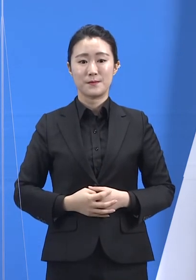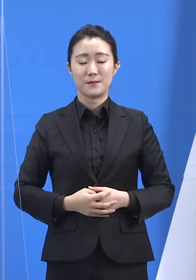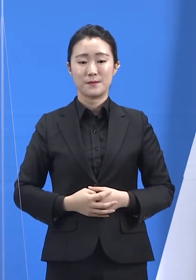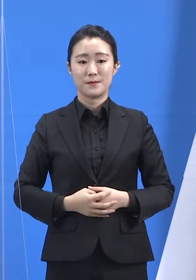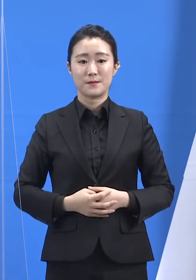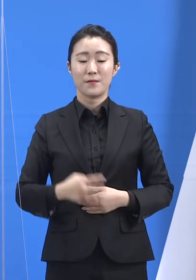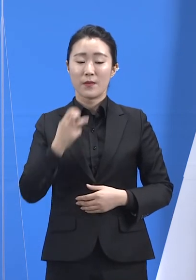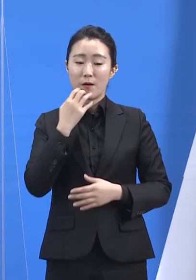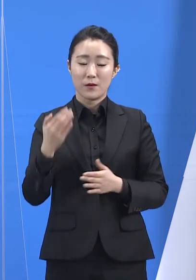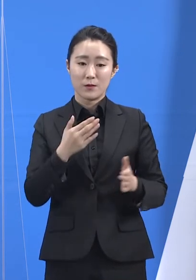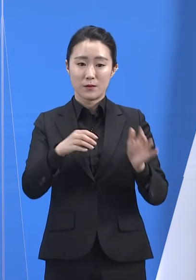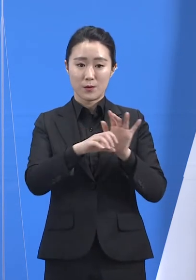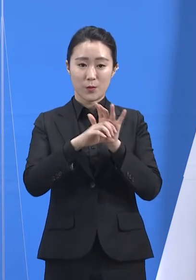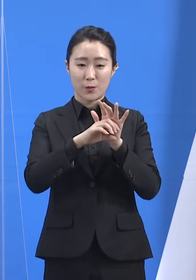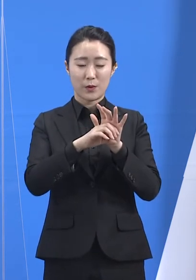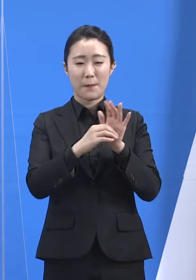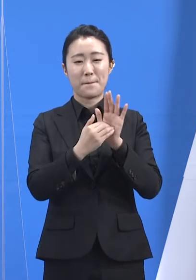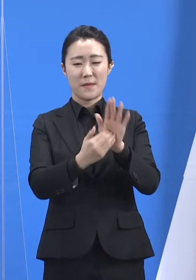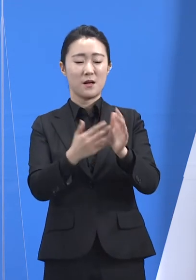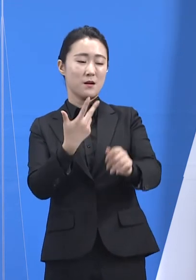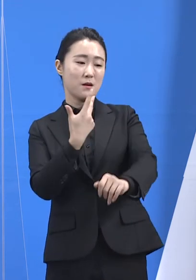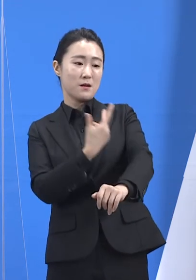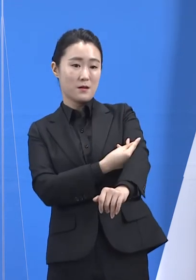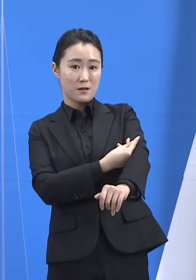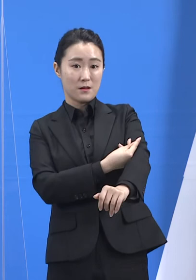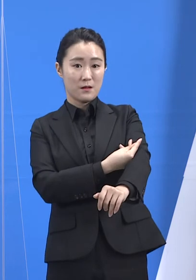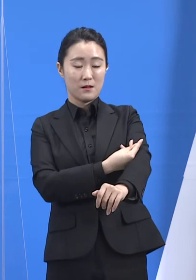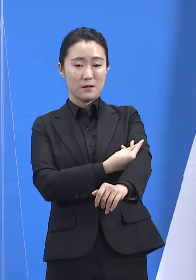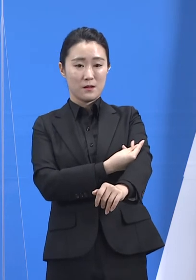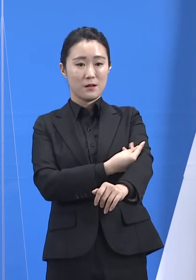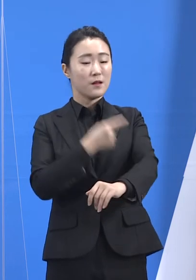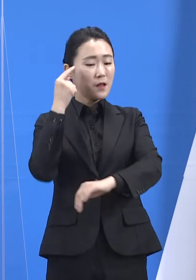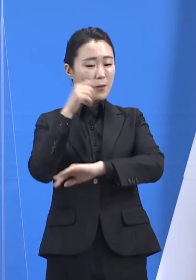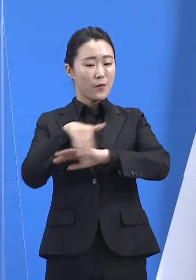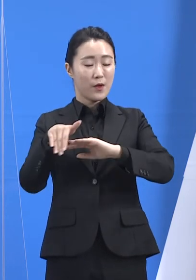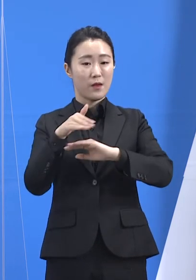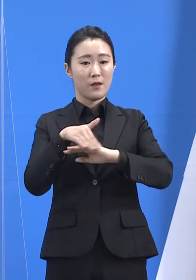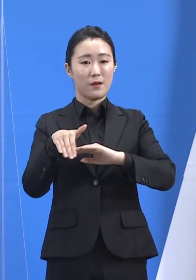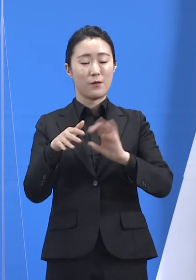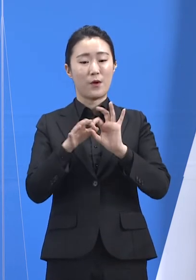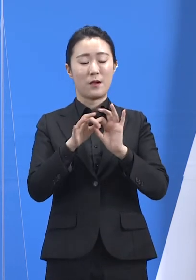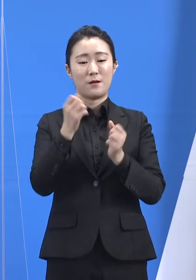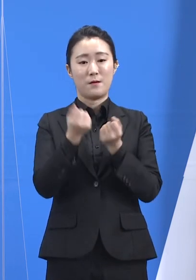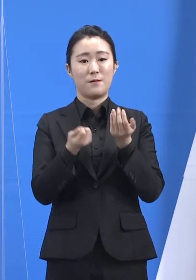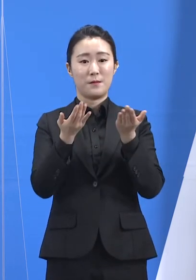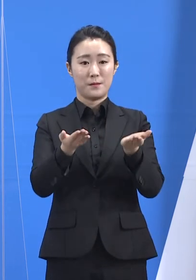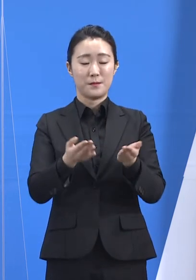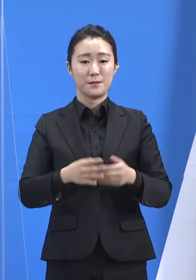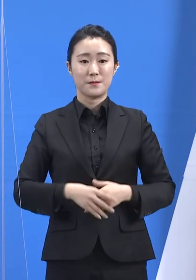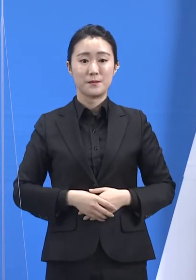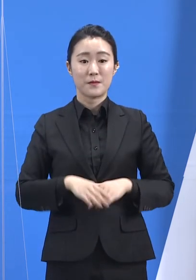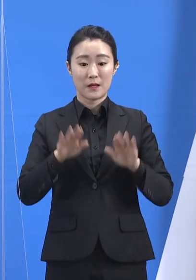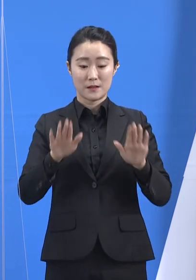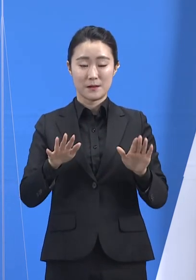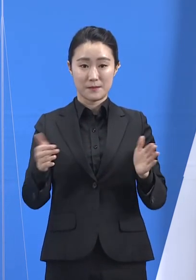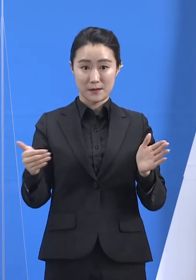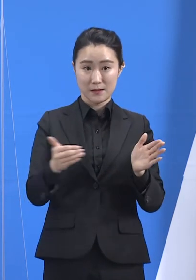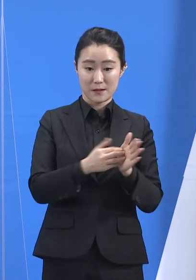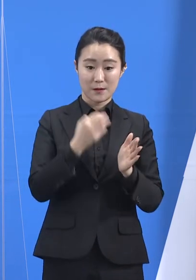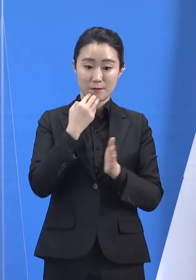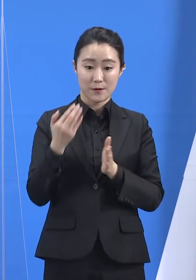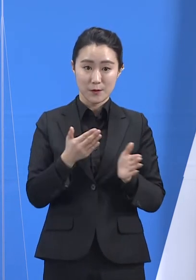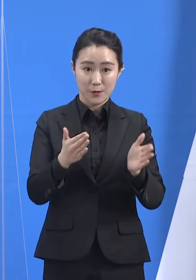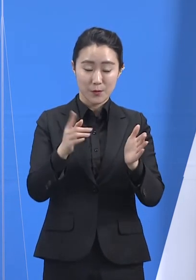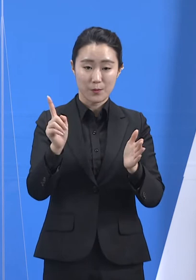경기도 코로나19 예방접종 추진 계획에 대해 말씀드리겠습니다. 지금까지 경기도는 신속하고